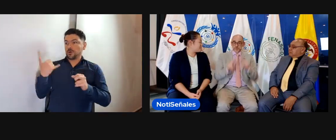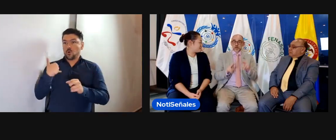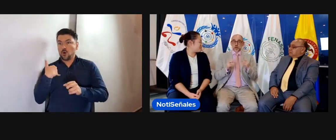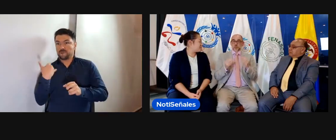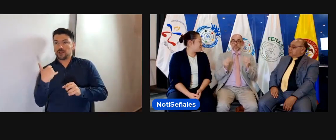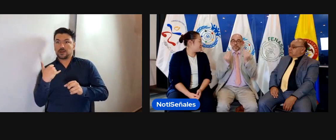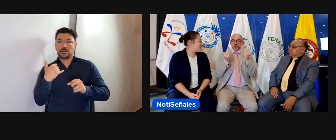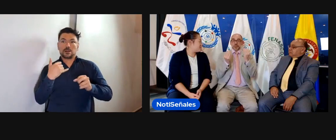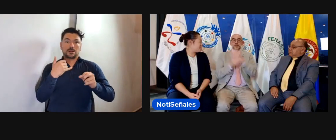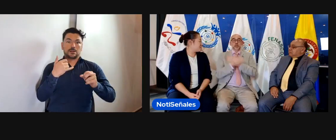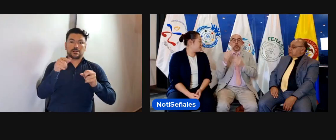internacional,